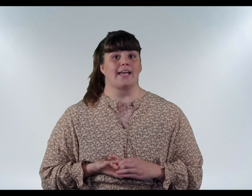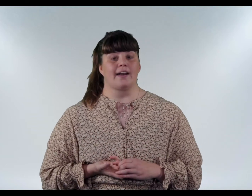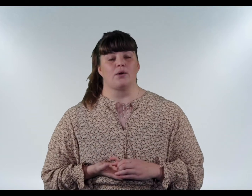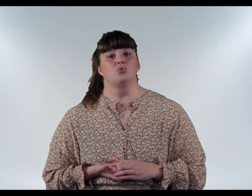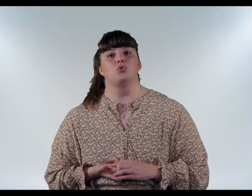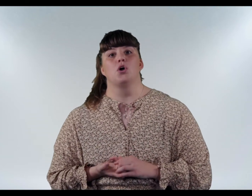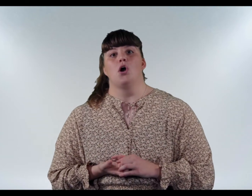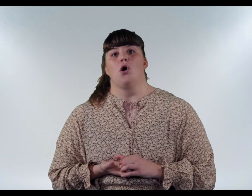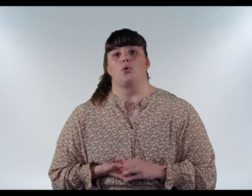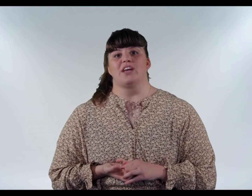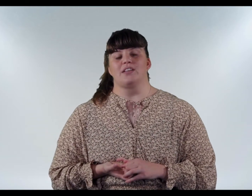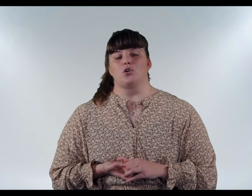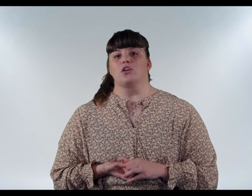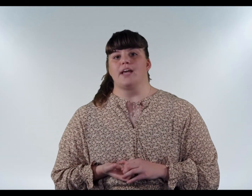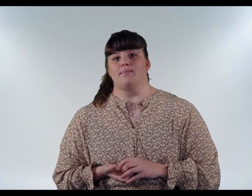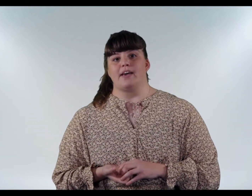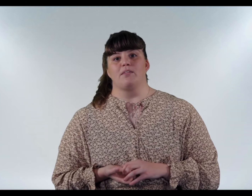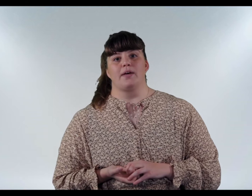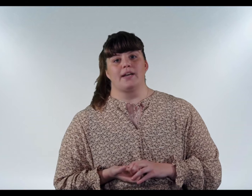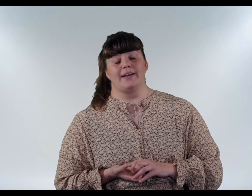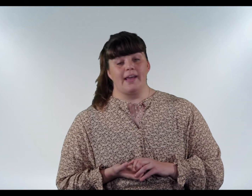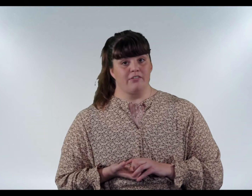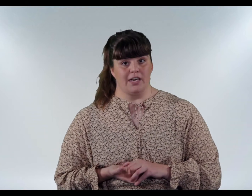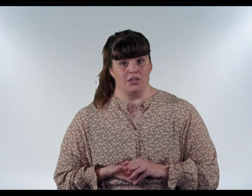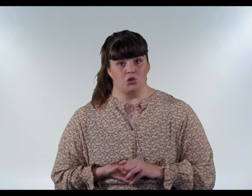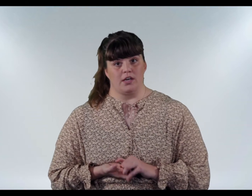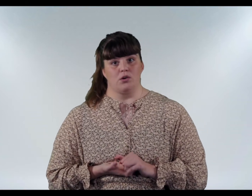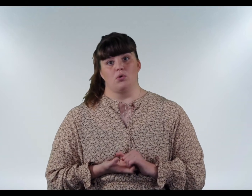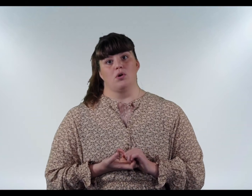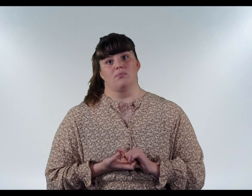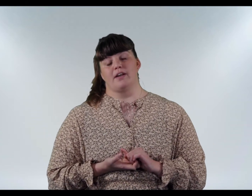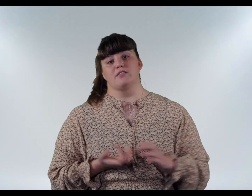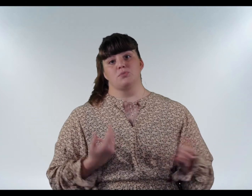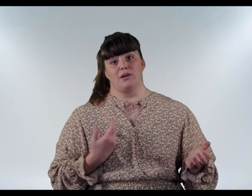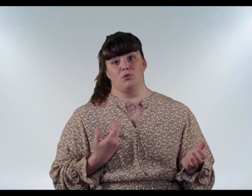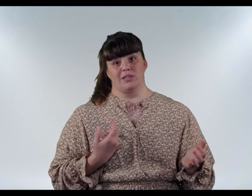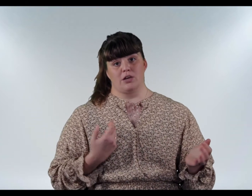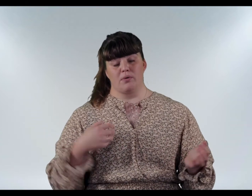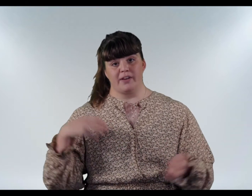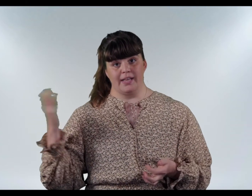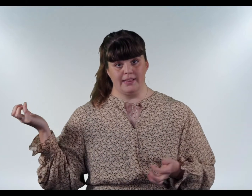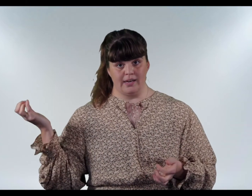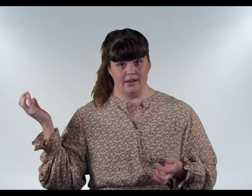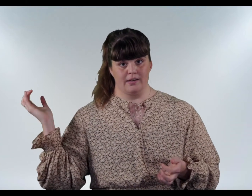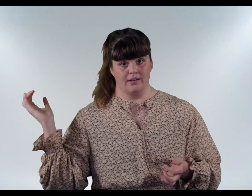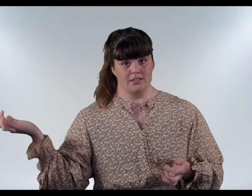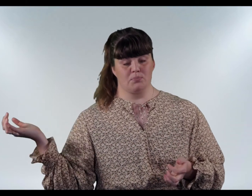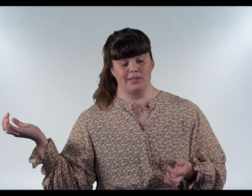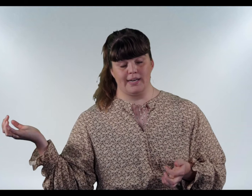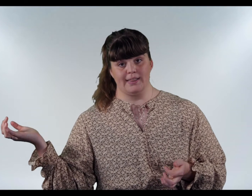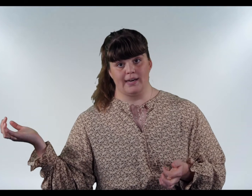rán. Og þetta er gott æmi ef að maður er neikvæði leiðtói og maður er í þess spila fótboltla og maður fær hendina, þessi bolti hendina,